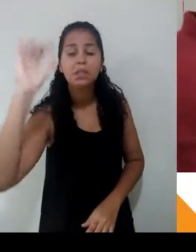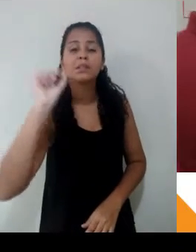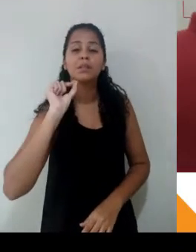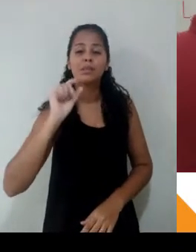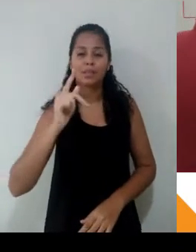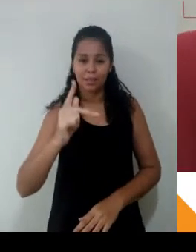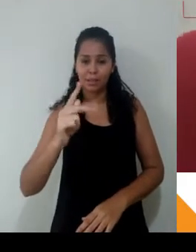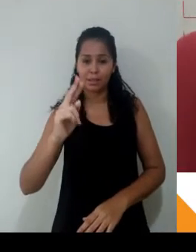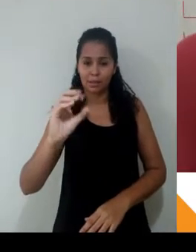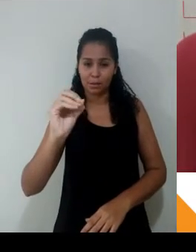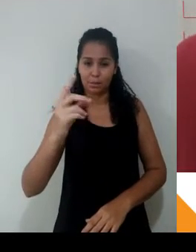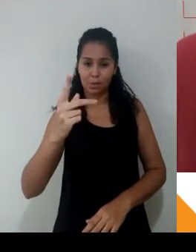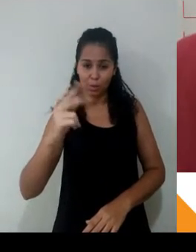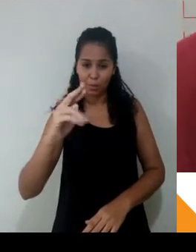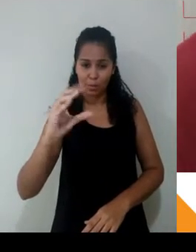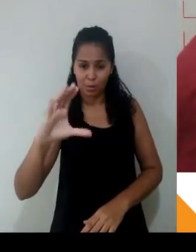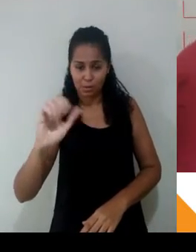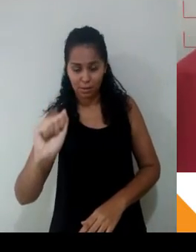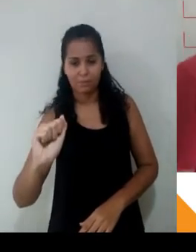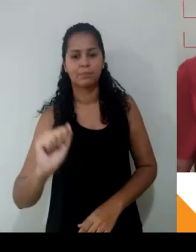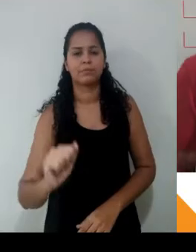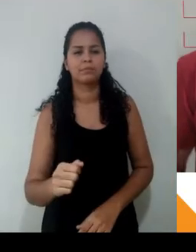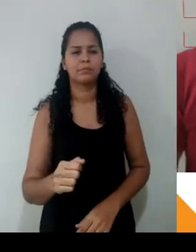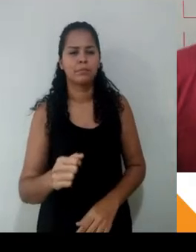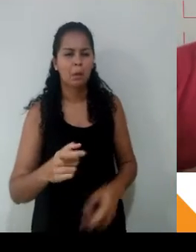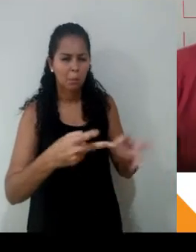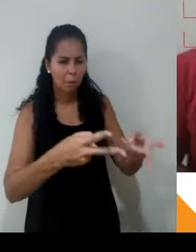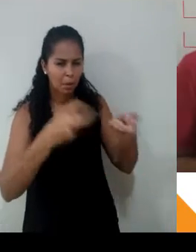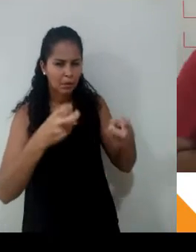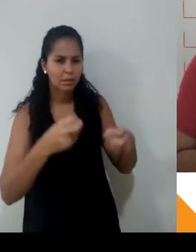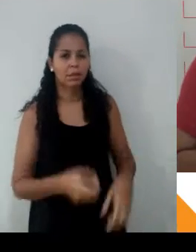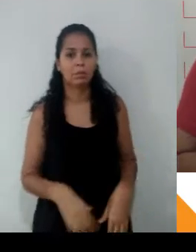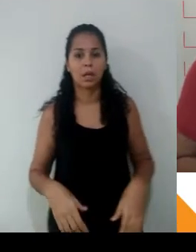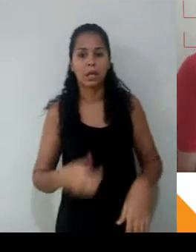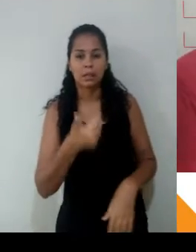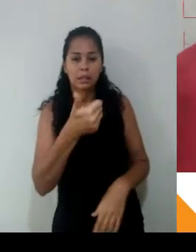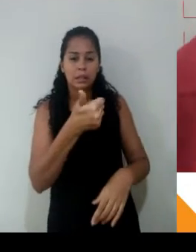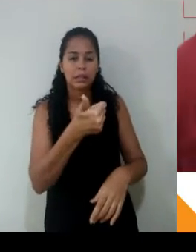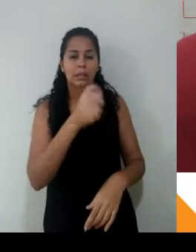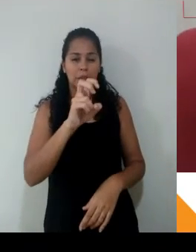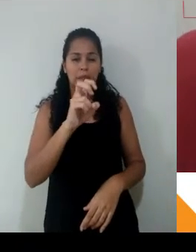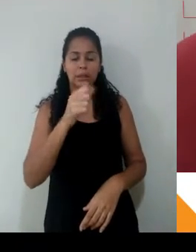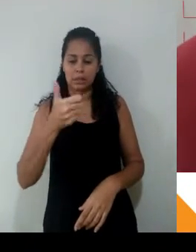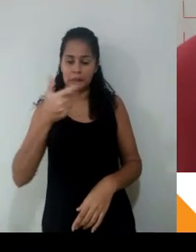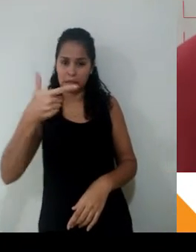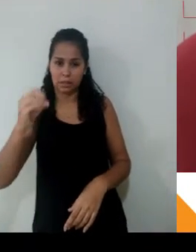O quinze e o cento e vinte. Ah, Gabriel, são números maiores. Eu sei. Mas força um pouco a barra. Do quinze pro